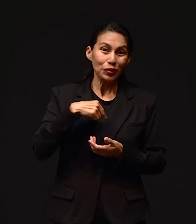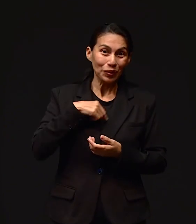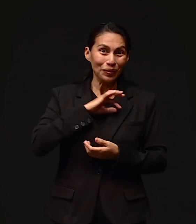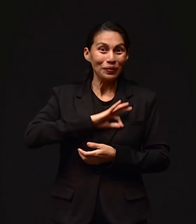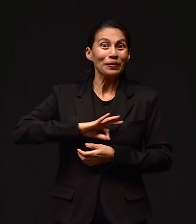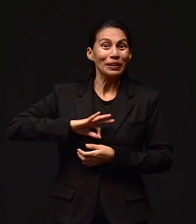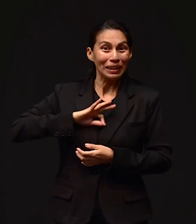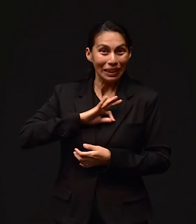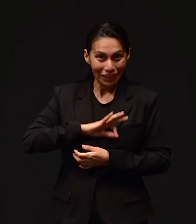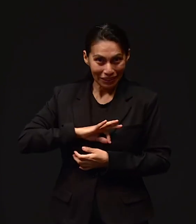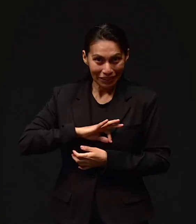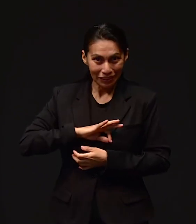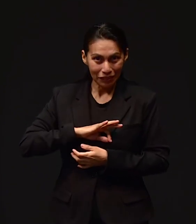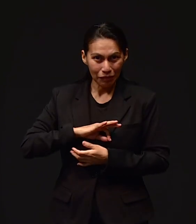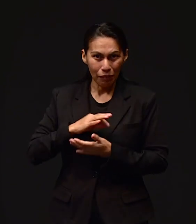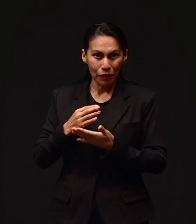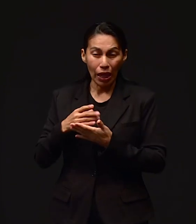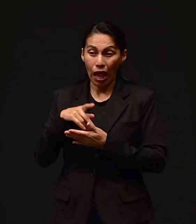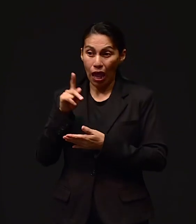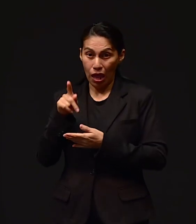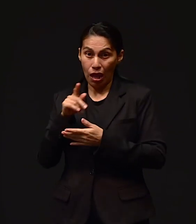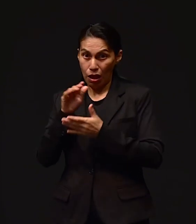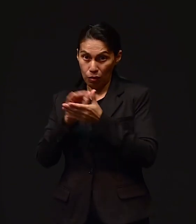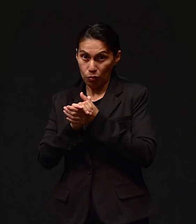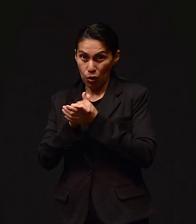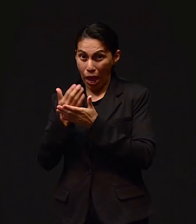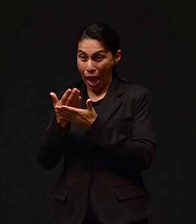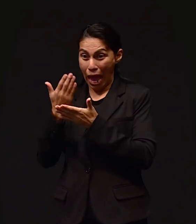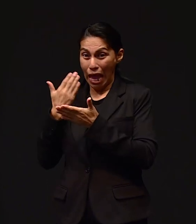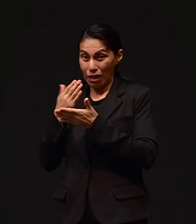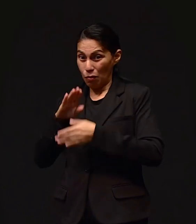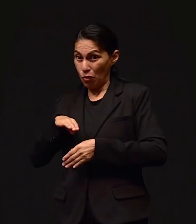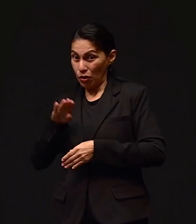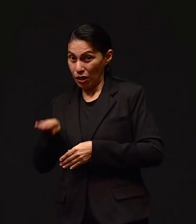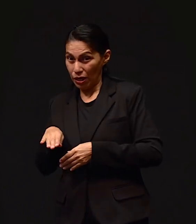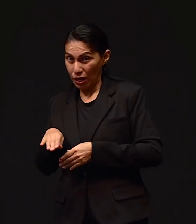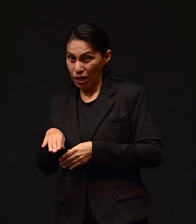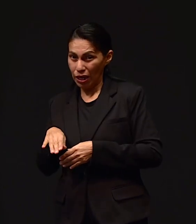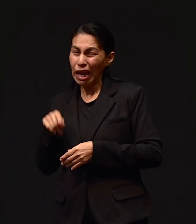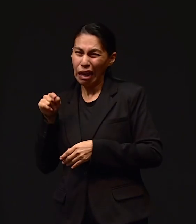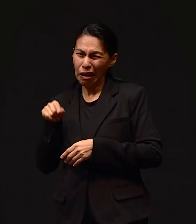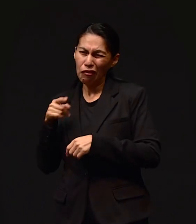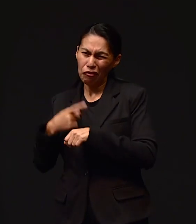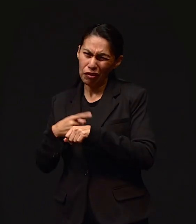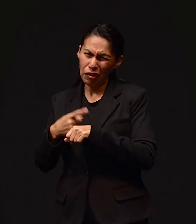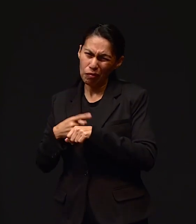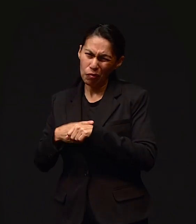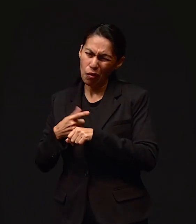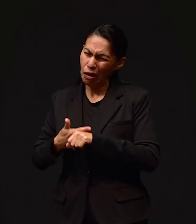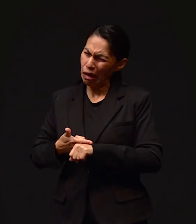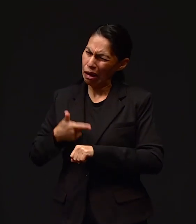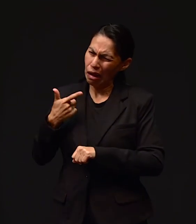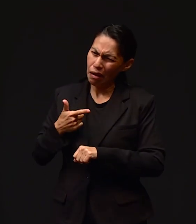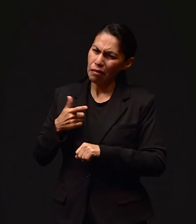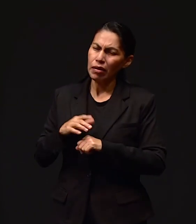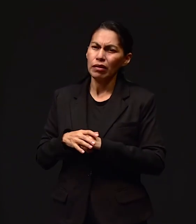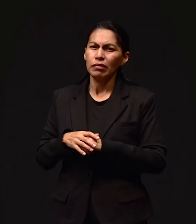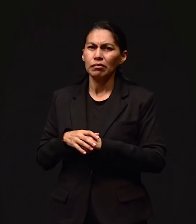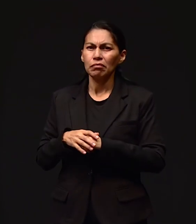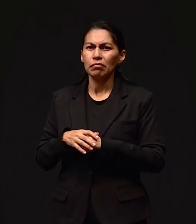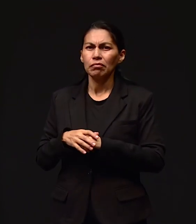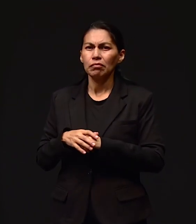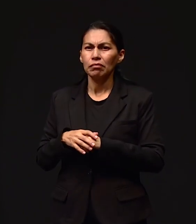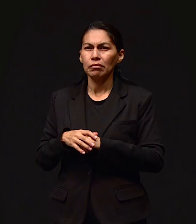yo venía feliz, porque de hecho, antes de que él falleciera lo platicamos, porque él falleció de enfermedad. Y tuvo